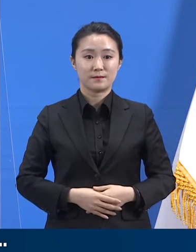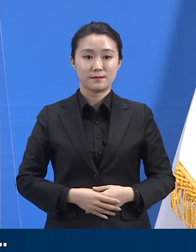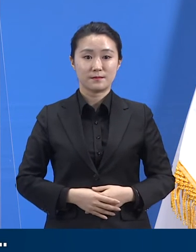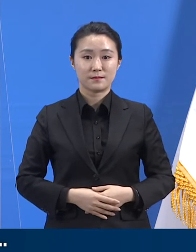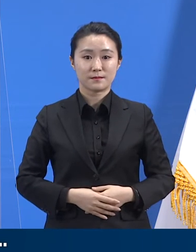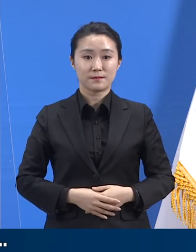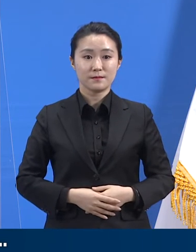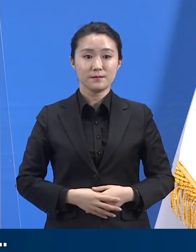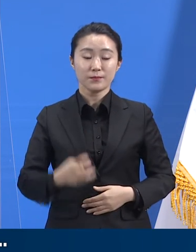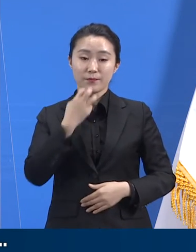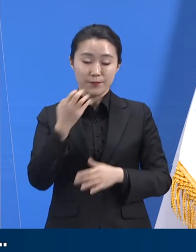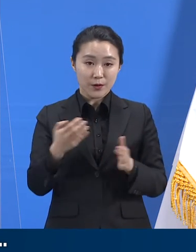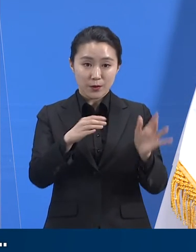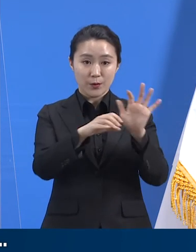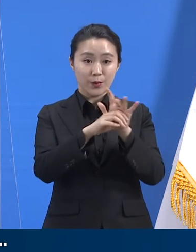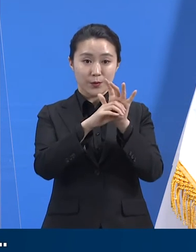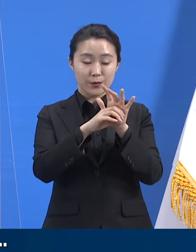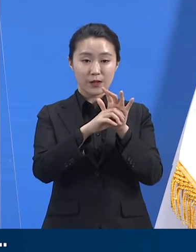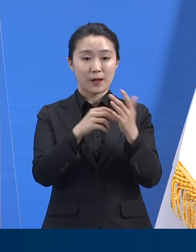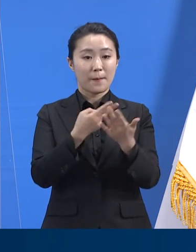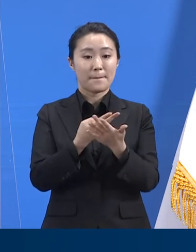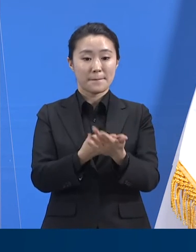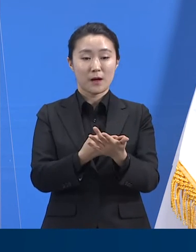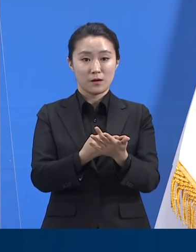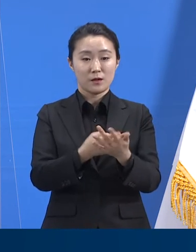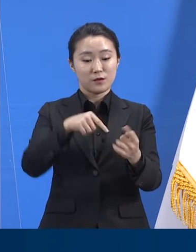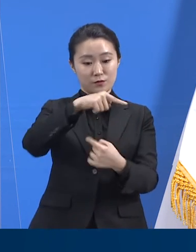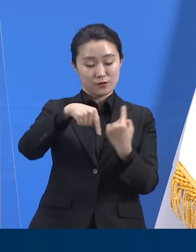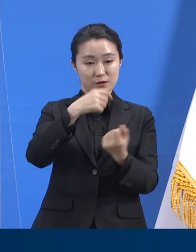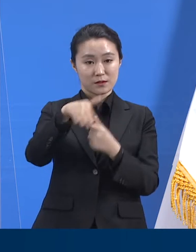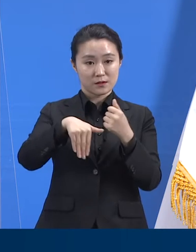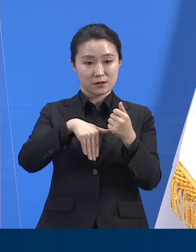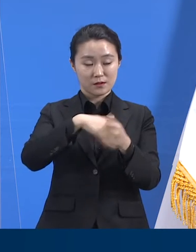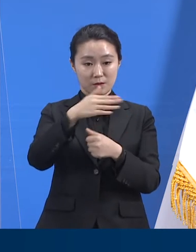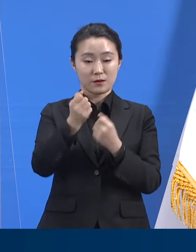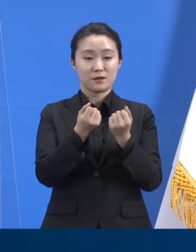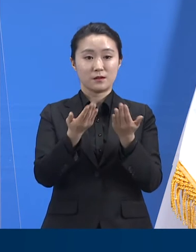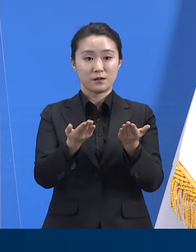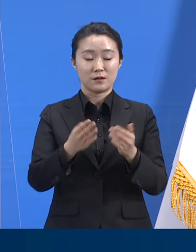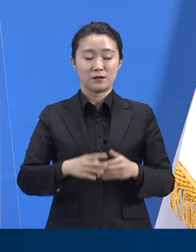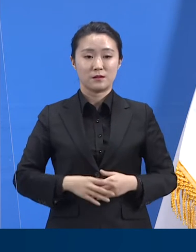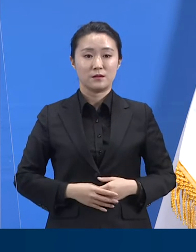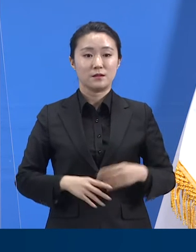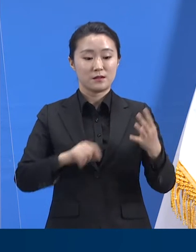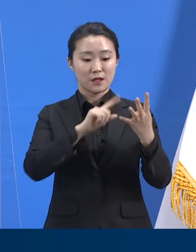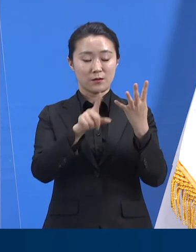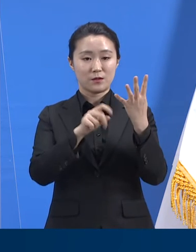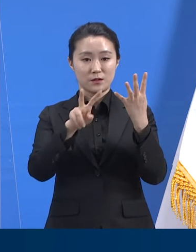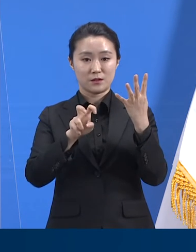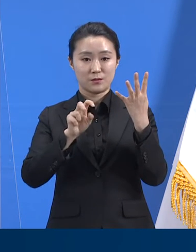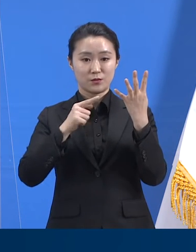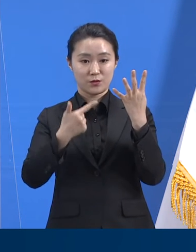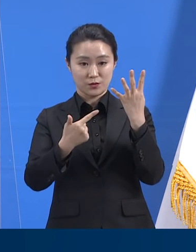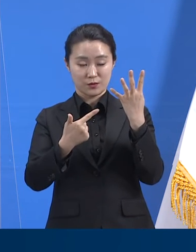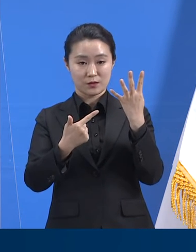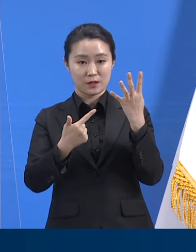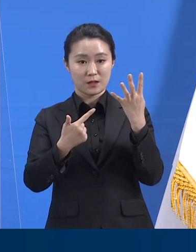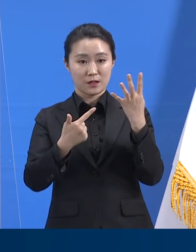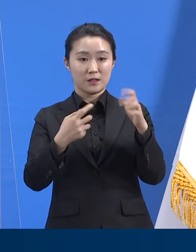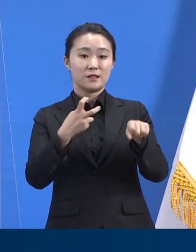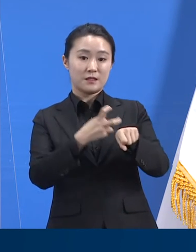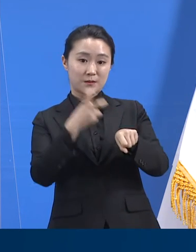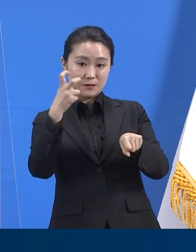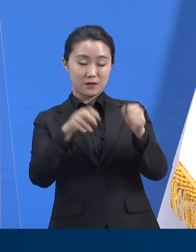경기도의 코로나19 병상 운용 현황에 대해 말씀드리겠습니다. 4월 26일 20시 기준 일반과